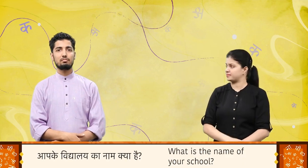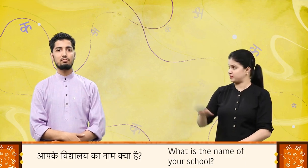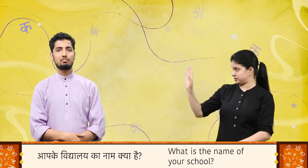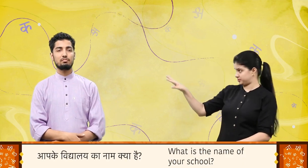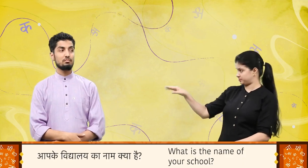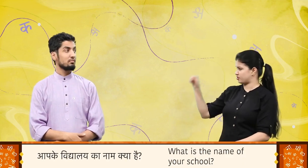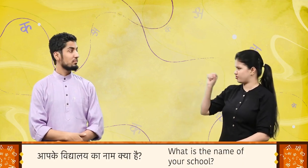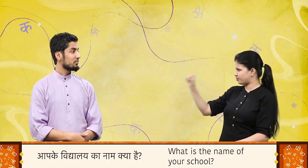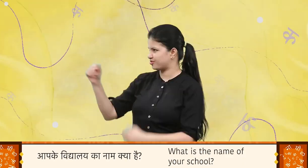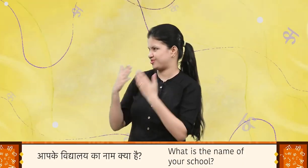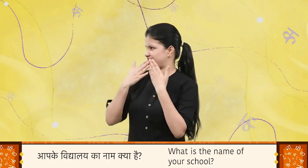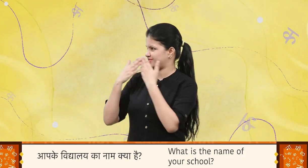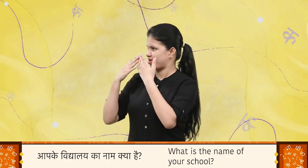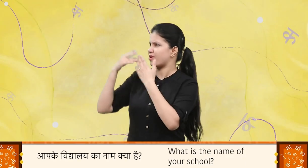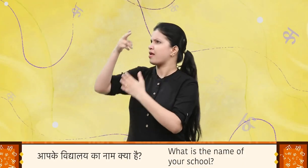आपके विद्याले का नाम क्या है?